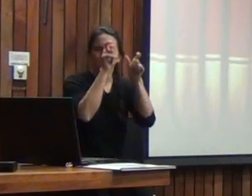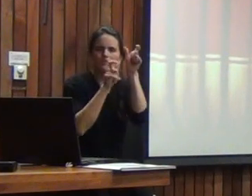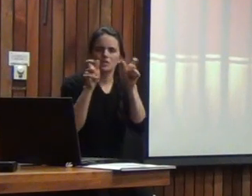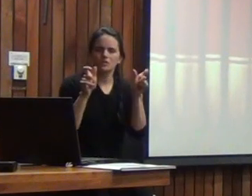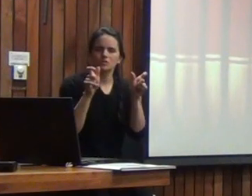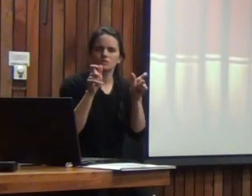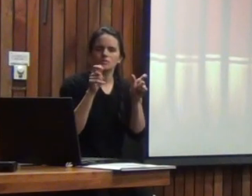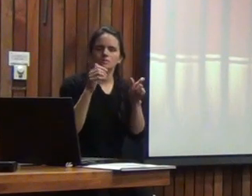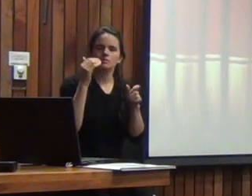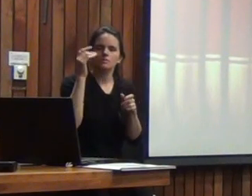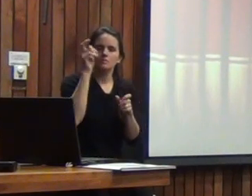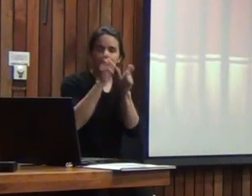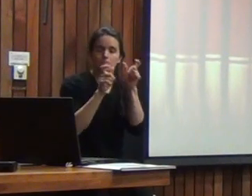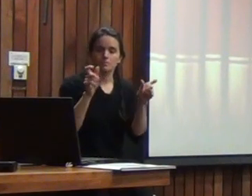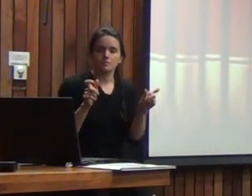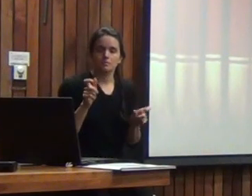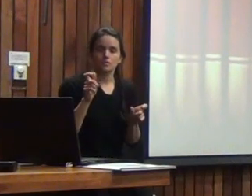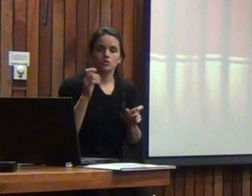intelectual